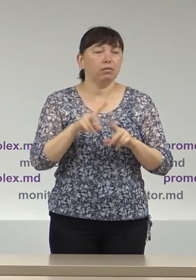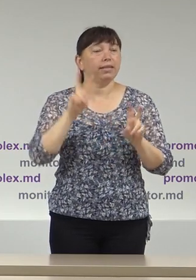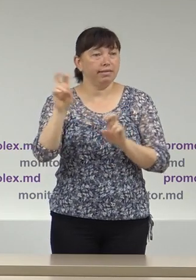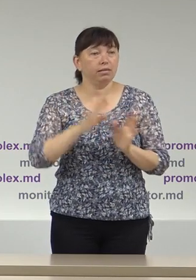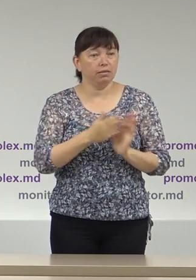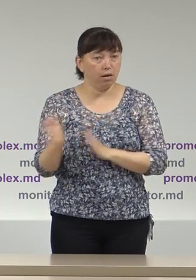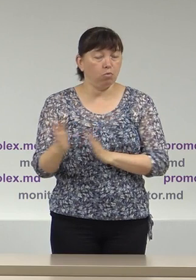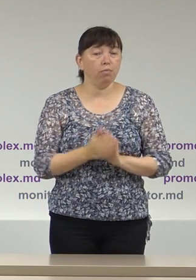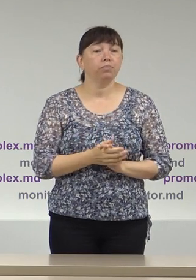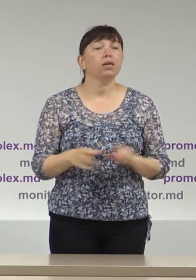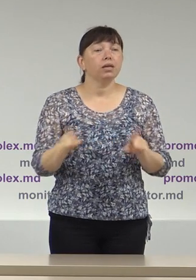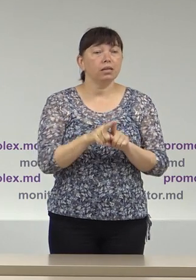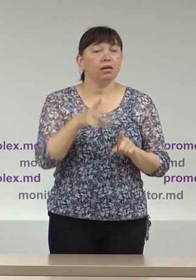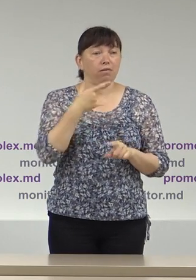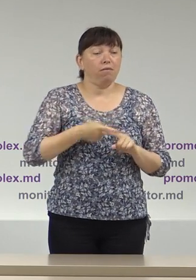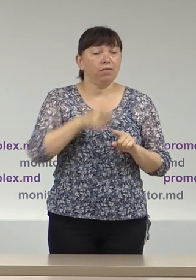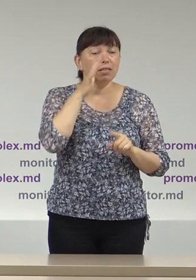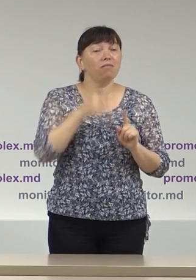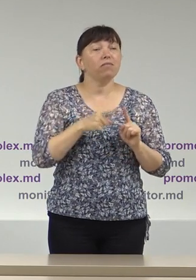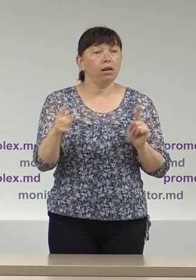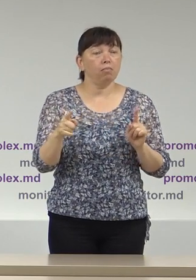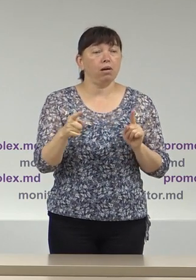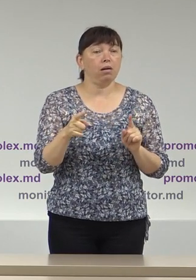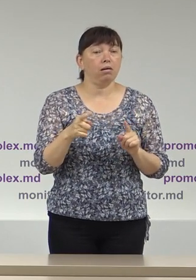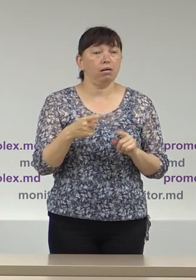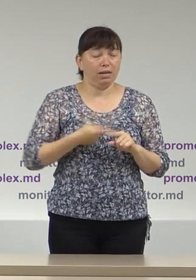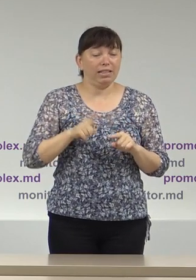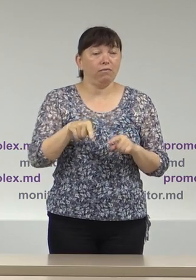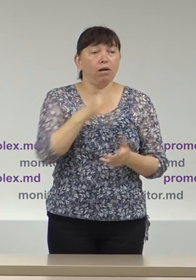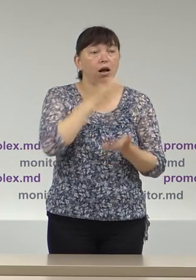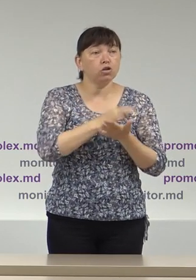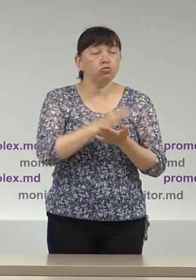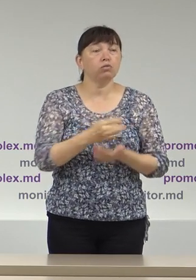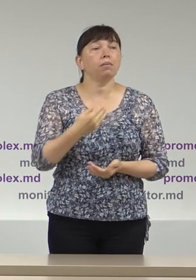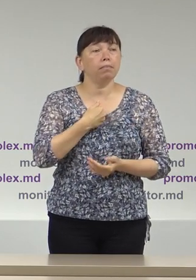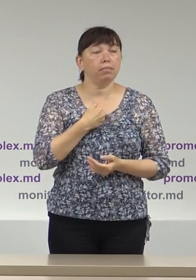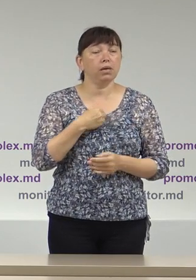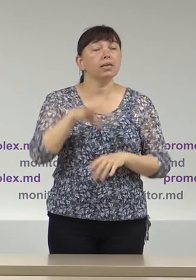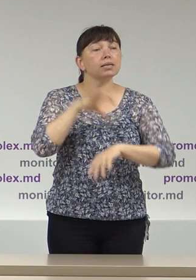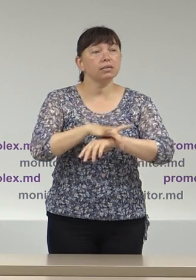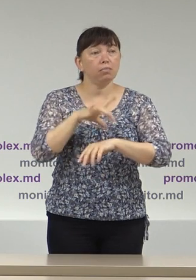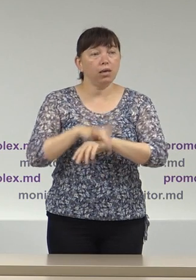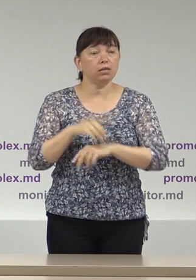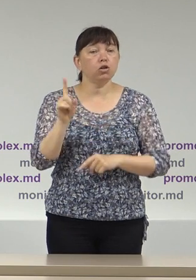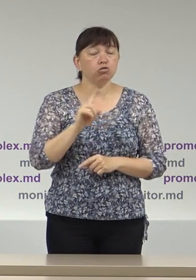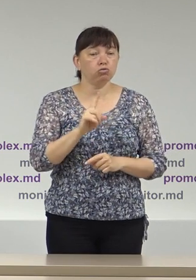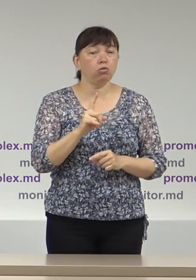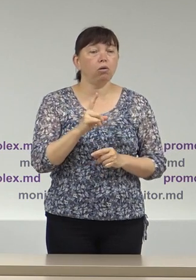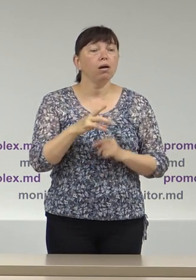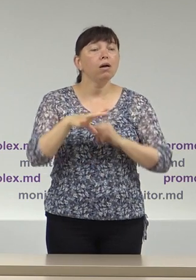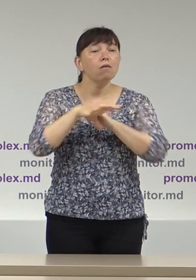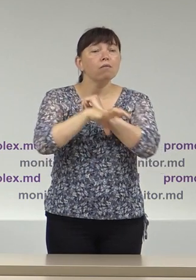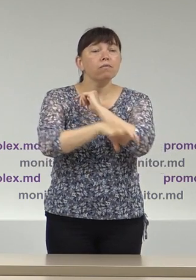Astfel, în perioada de referință a acestui raport, noi am observat că, într-un sfârșit,